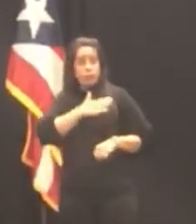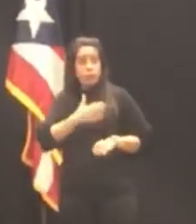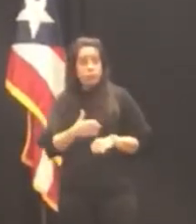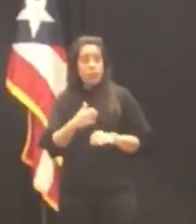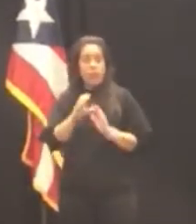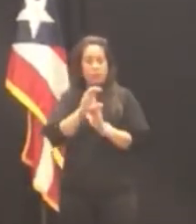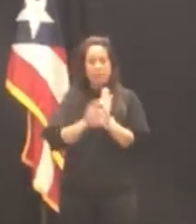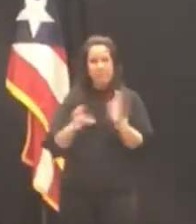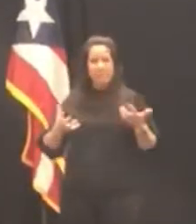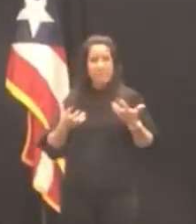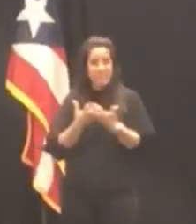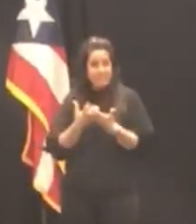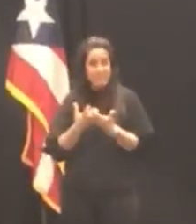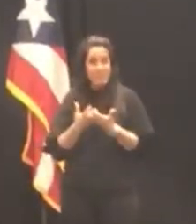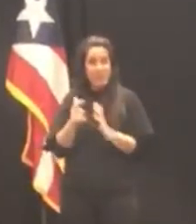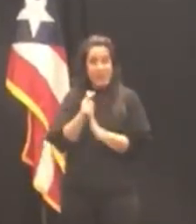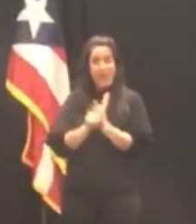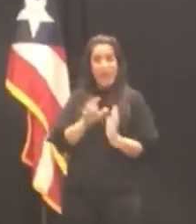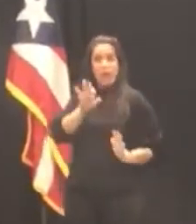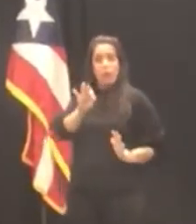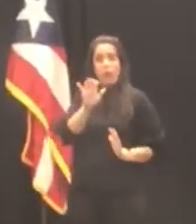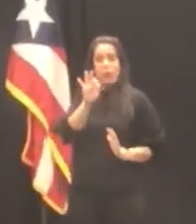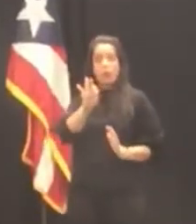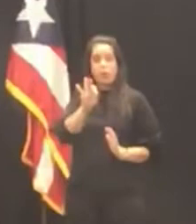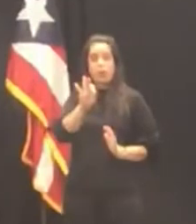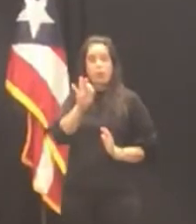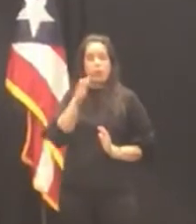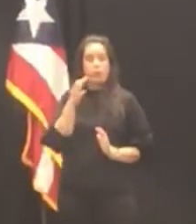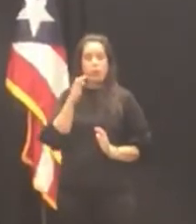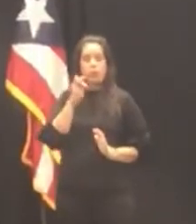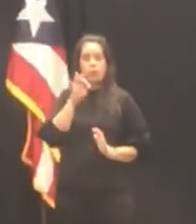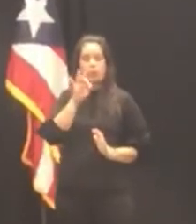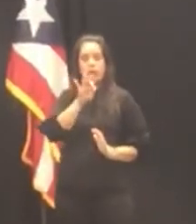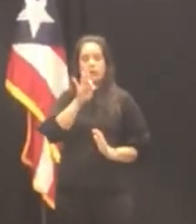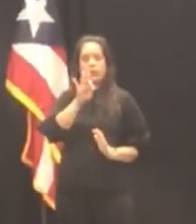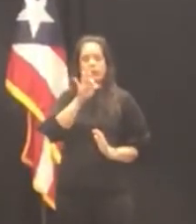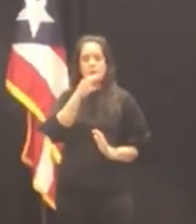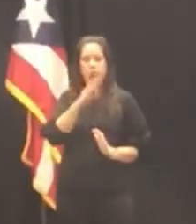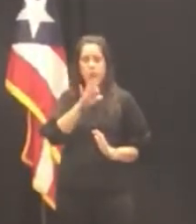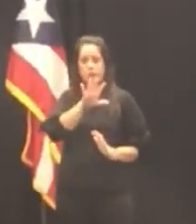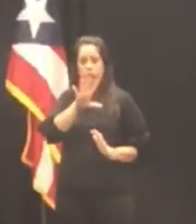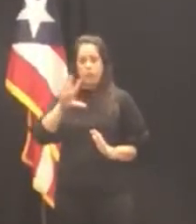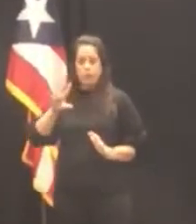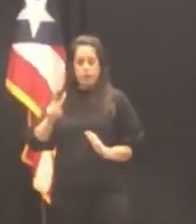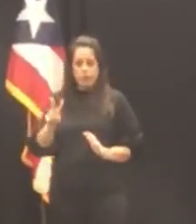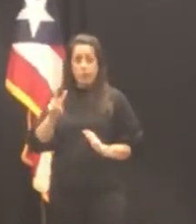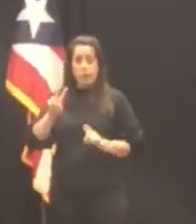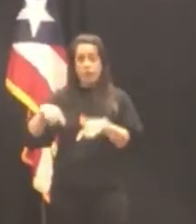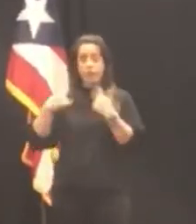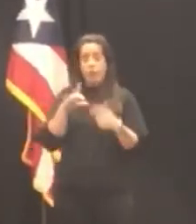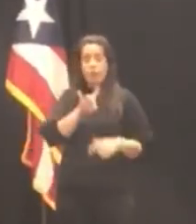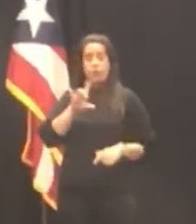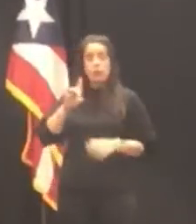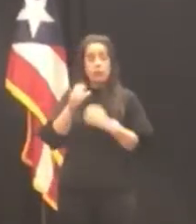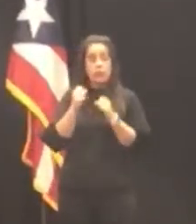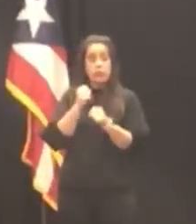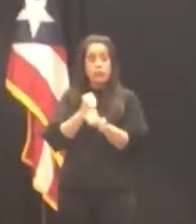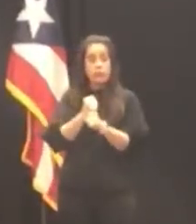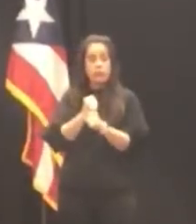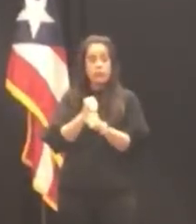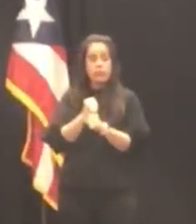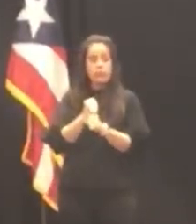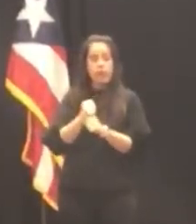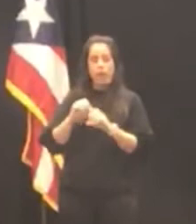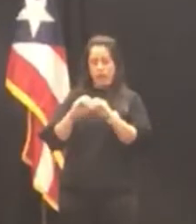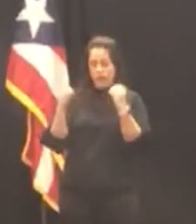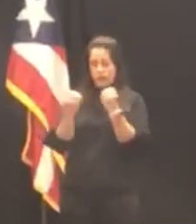constitucional y por la ley 9 de 1952 en todos estos pasados 68 años la oficina del